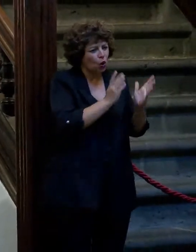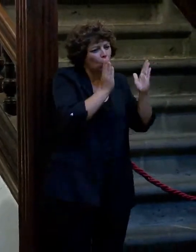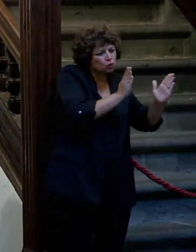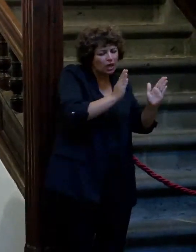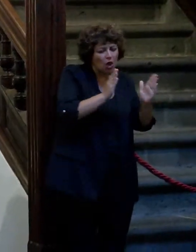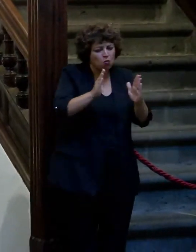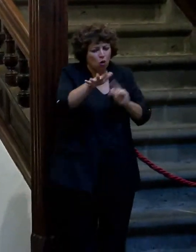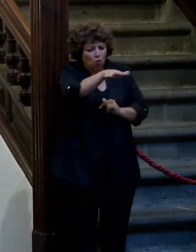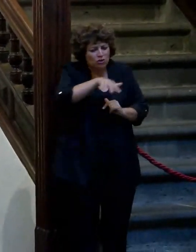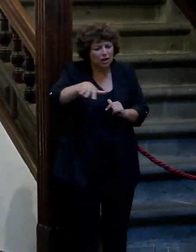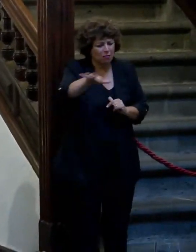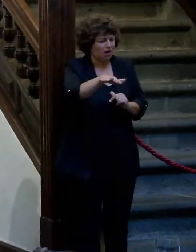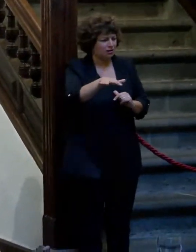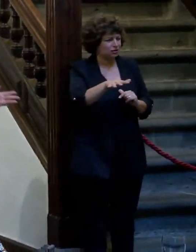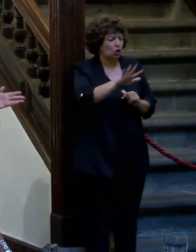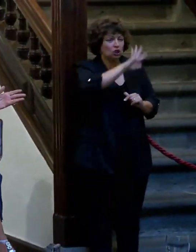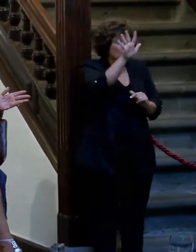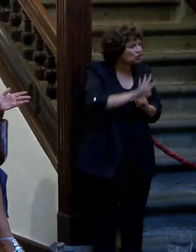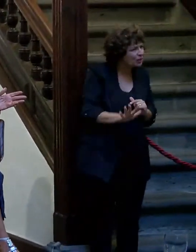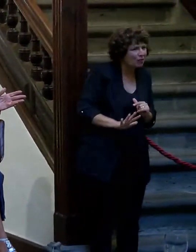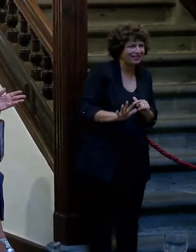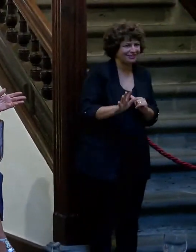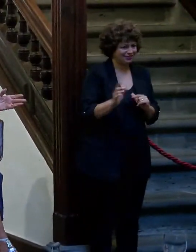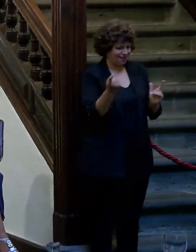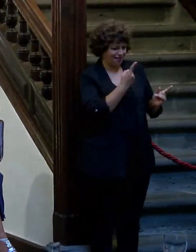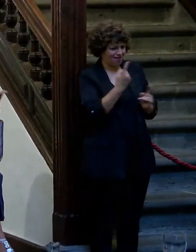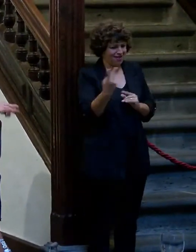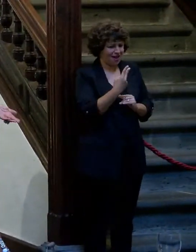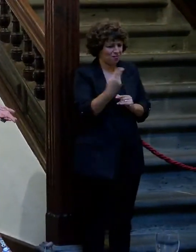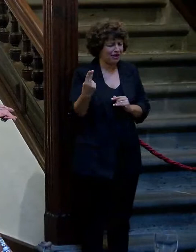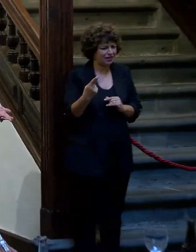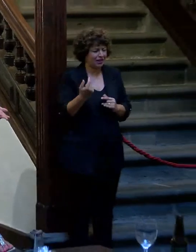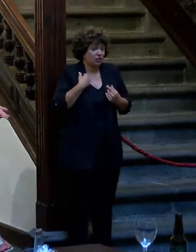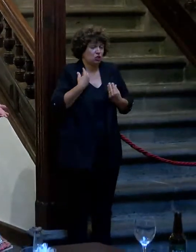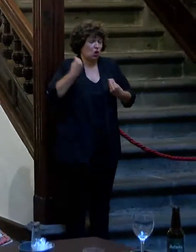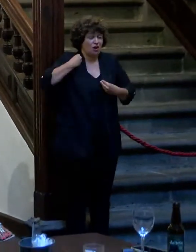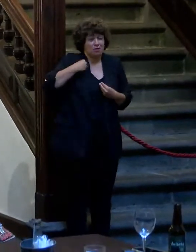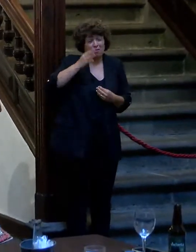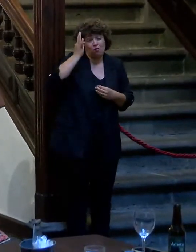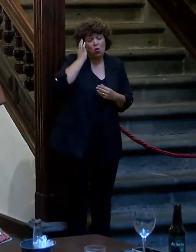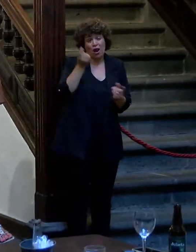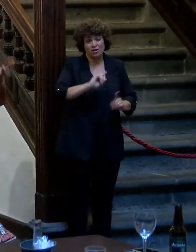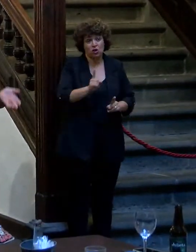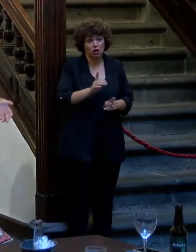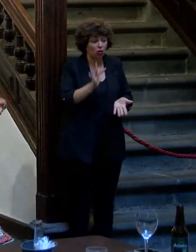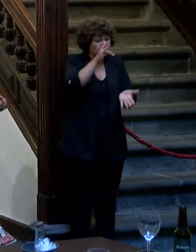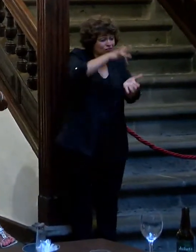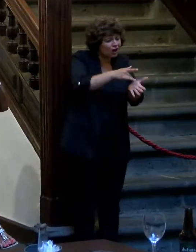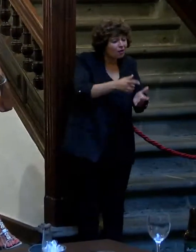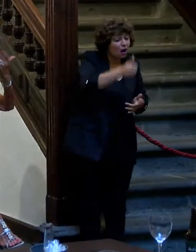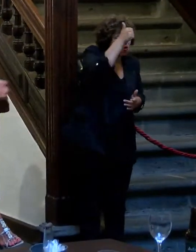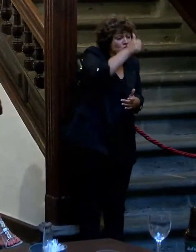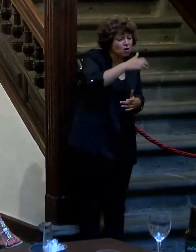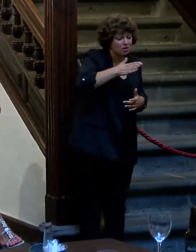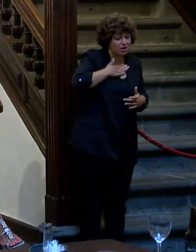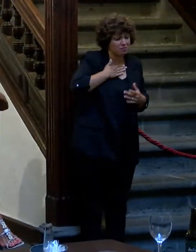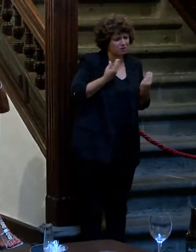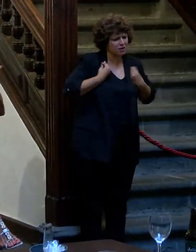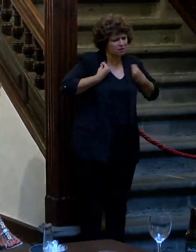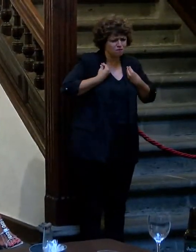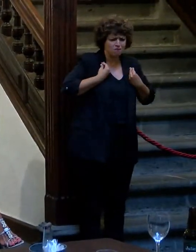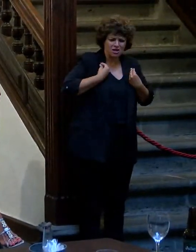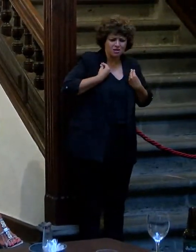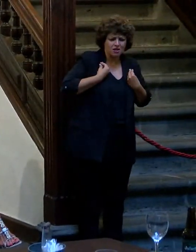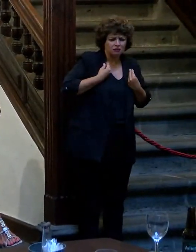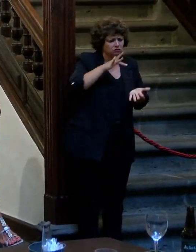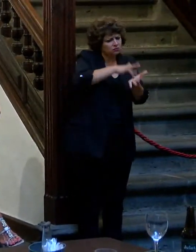eran los mismos hombres ni se parecían algunos entre sí y sobre todo yo no era la misma mujer. Cada vez que llegaba un hombre a mi vida yo era otra mujer diferente, tenía